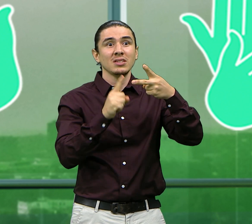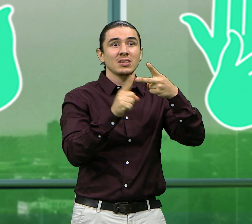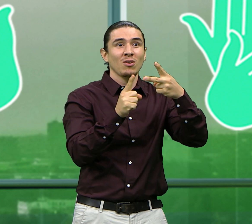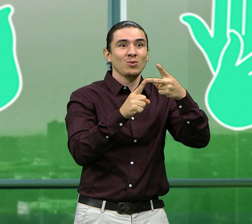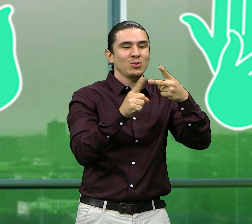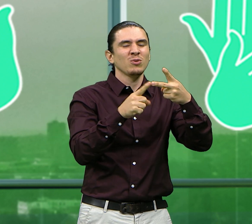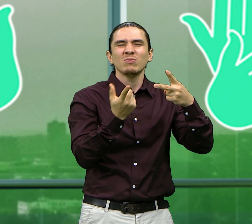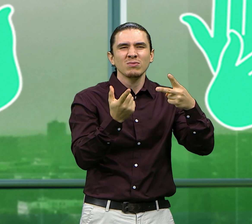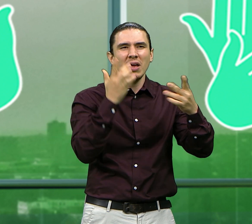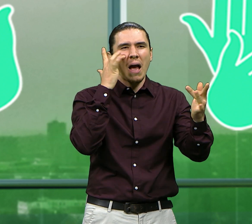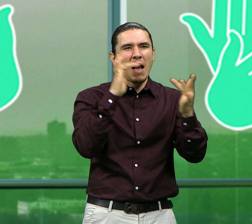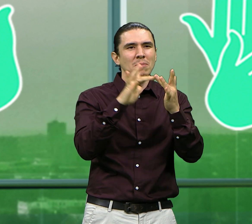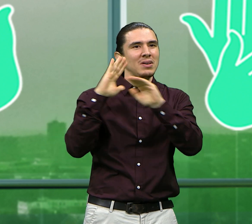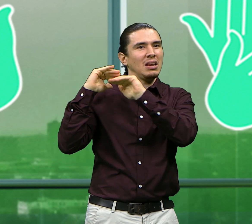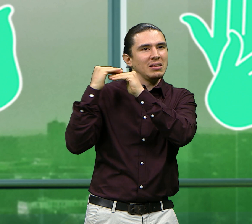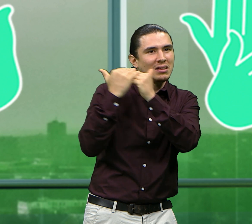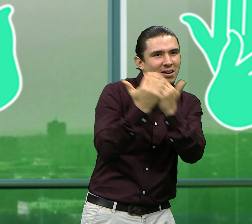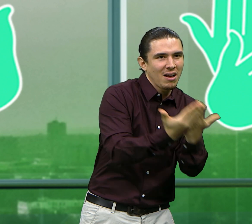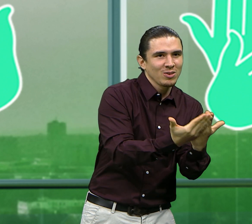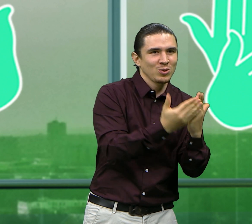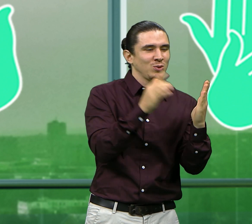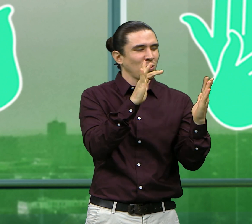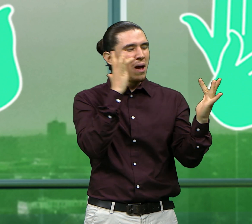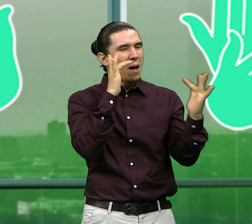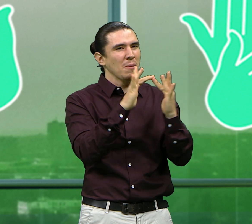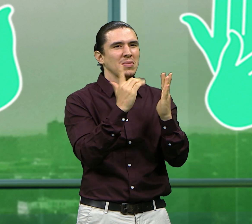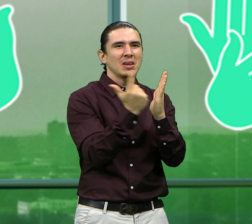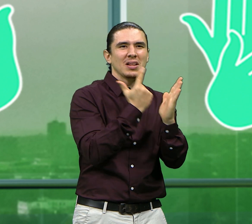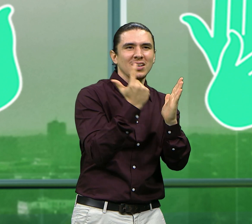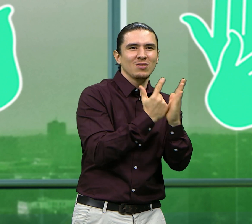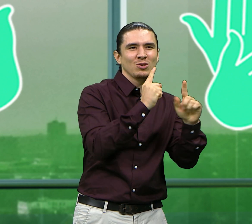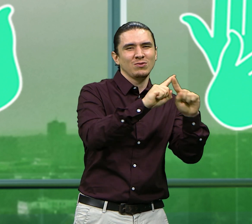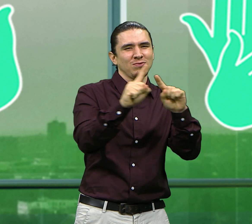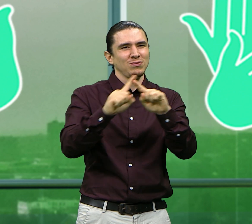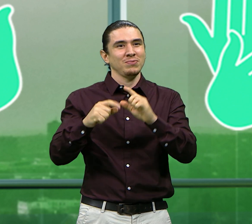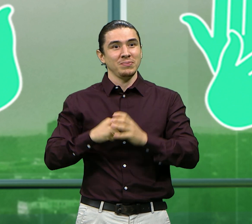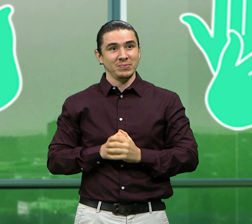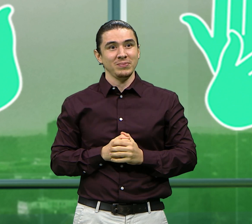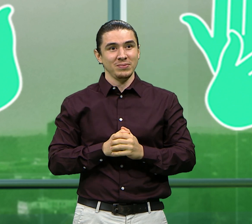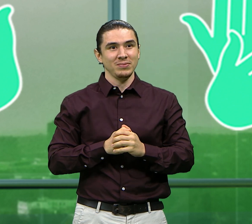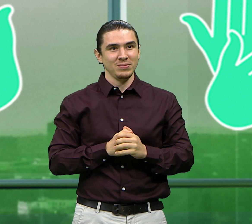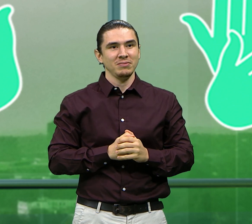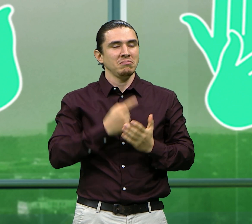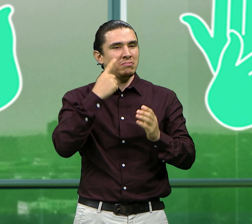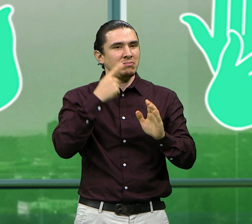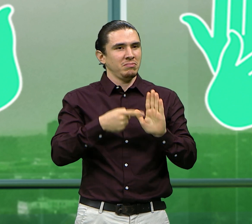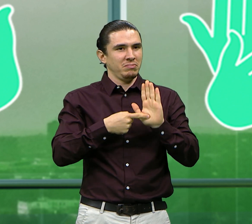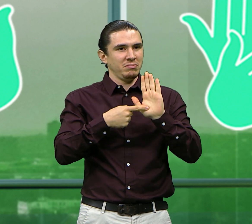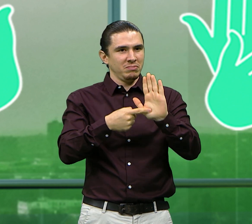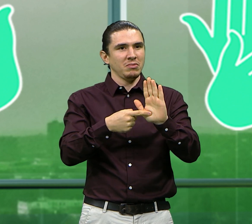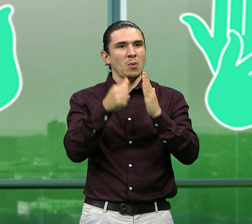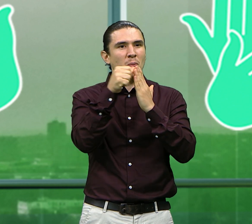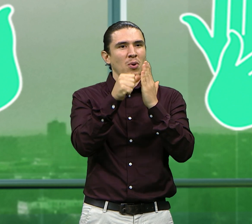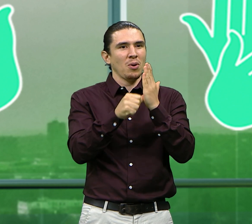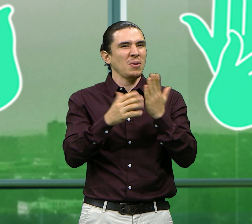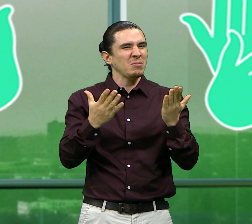Y el segundo es que tiene una sección sobre libros que se llama Come Libros. En esta ocasión les vamos a